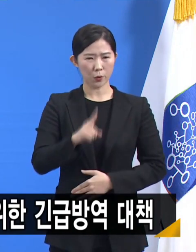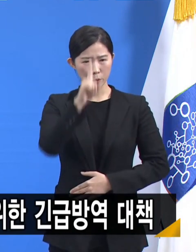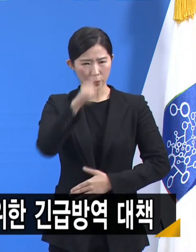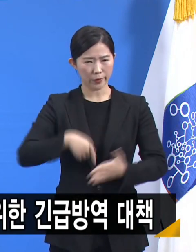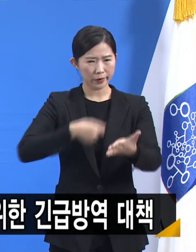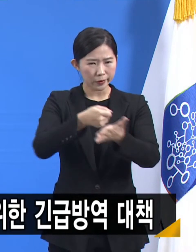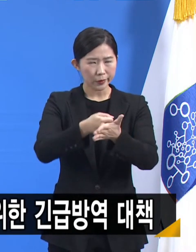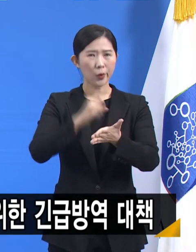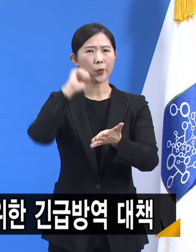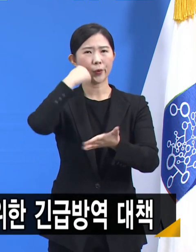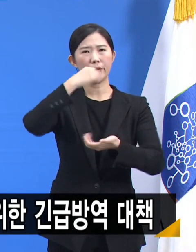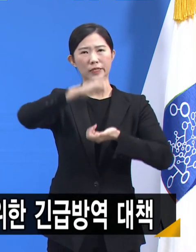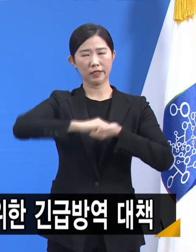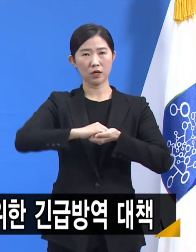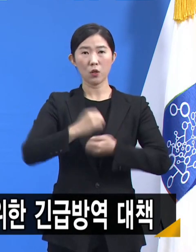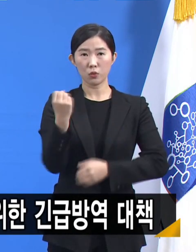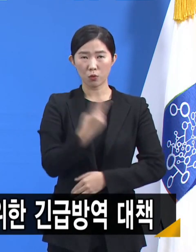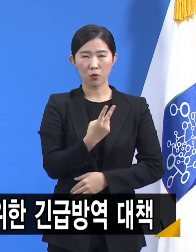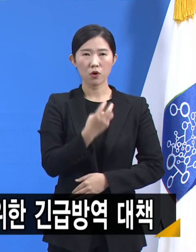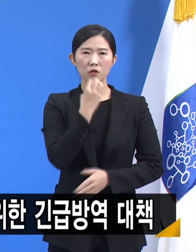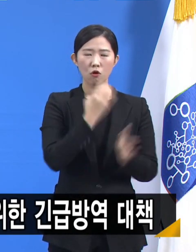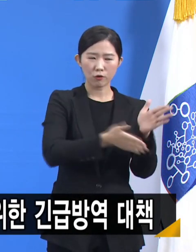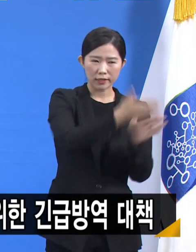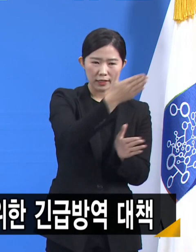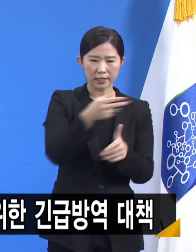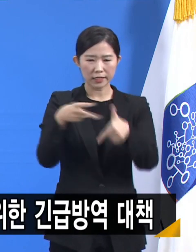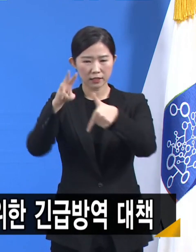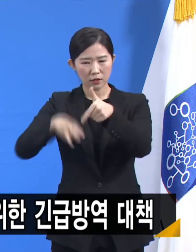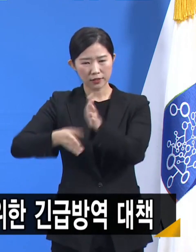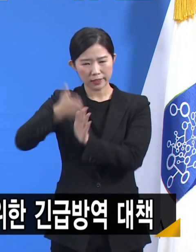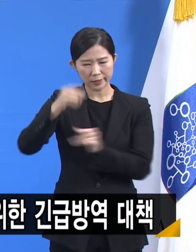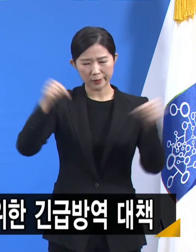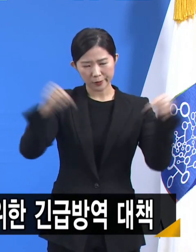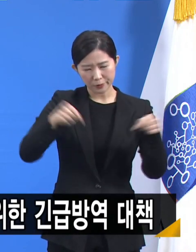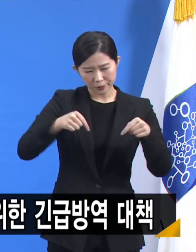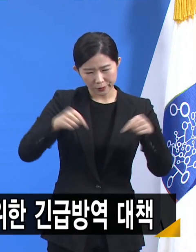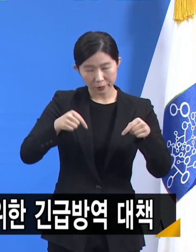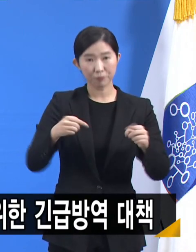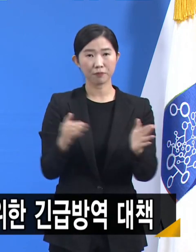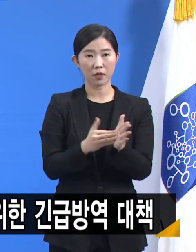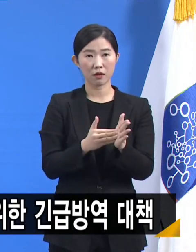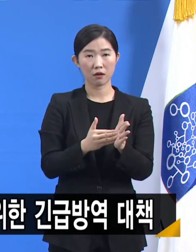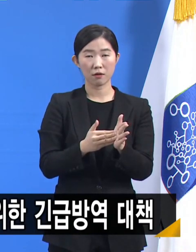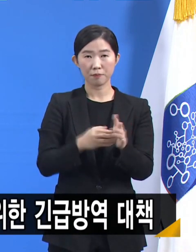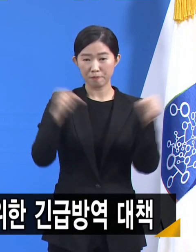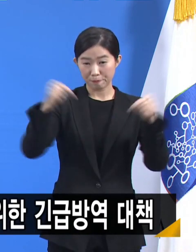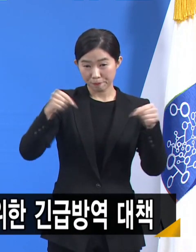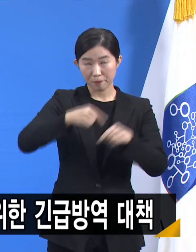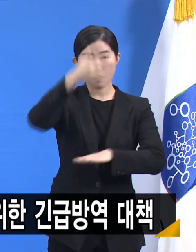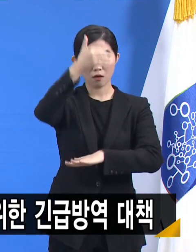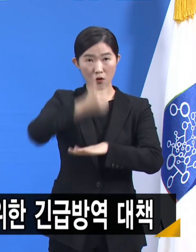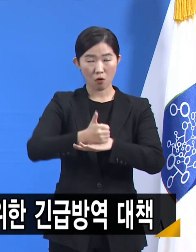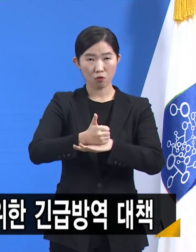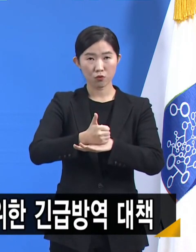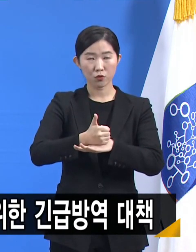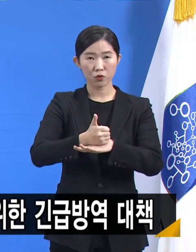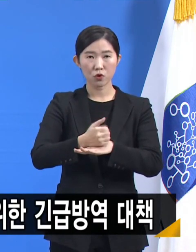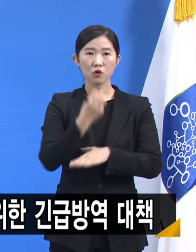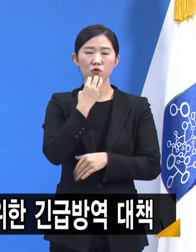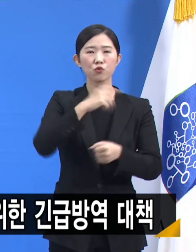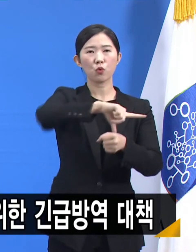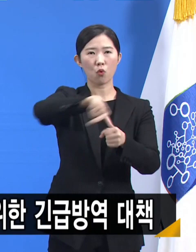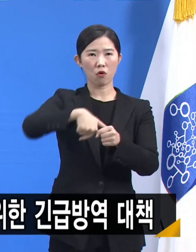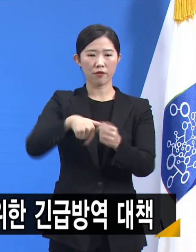인천시와 공동보조를 긴밀히 협의해 왔습니다. 협의 끝에 수도권 공동으로 사적 모임 제한